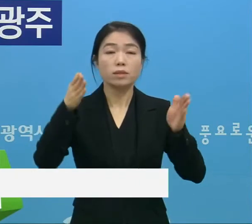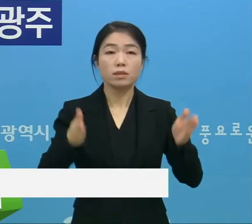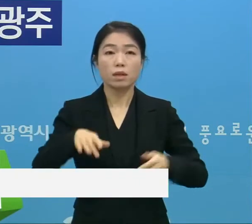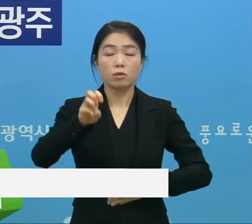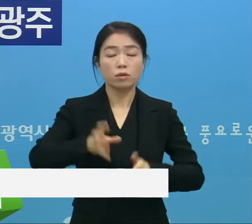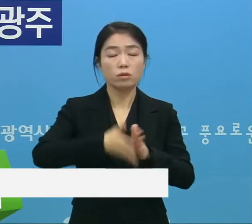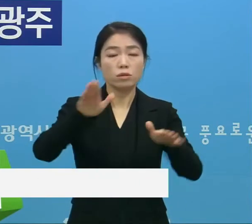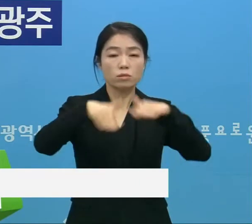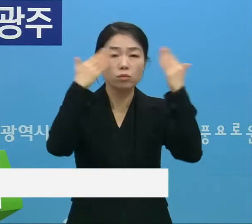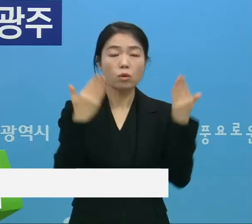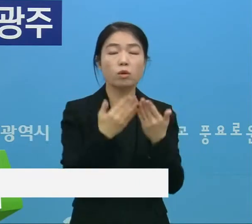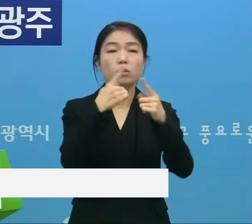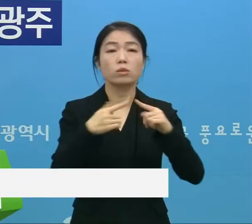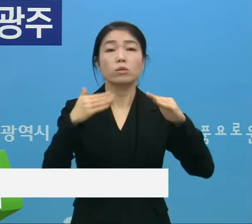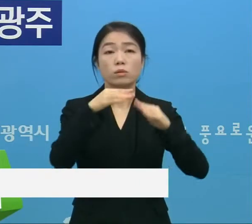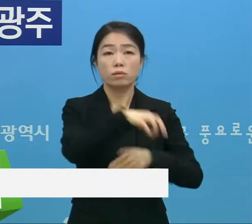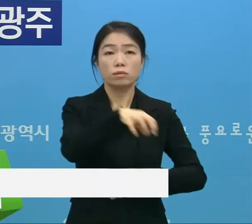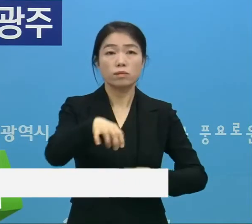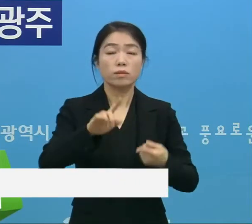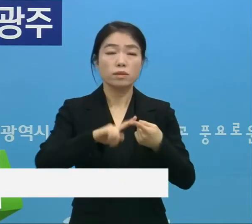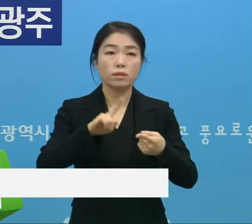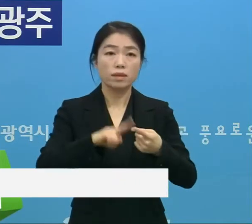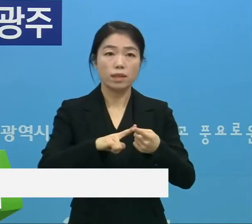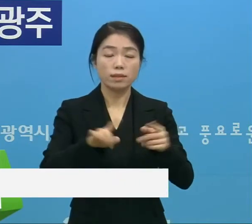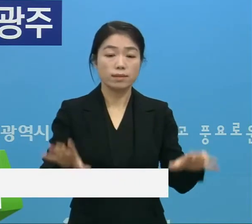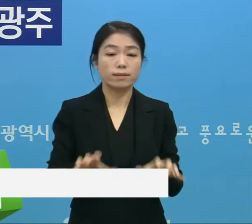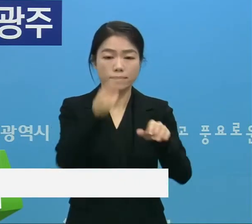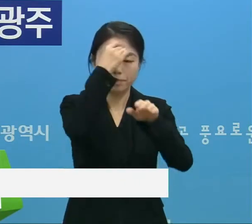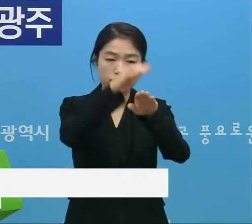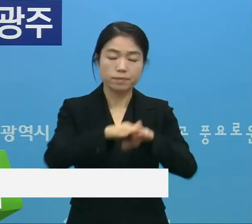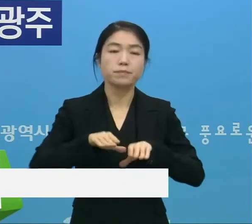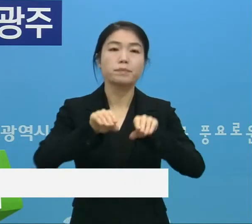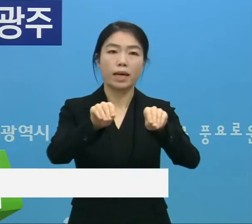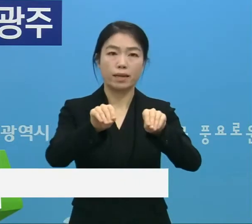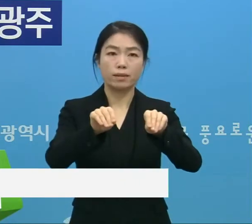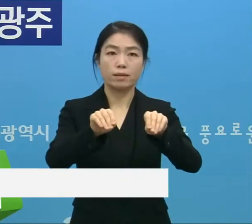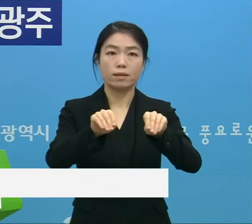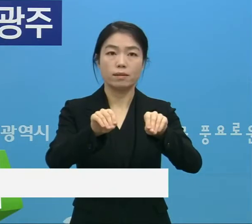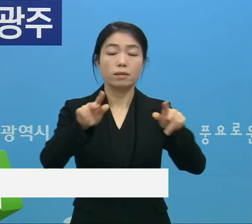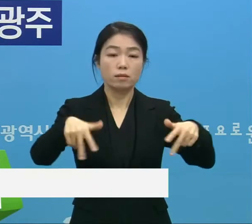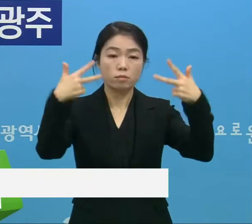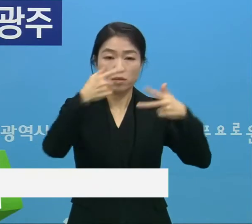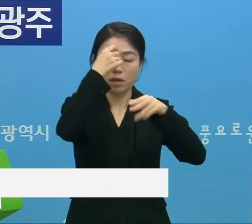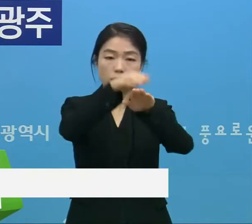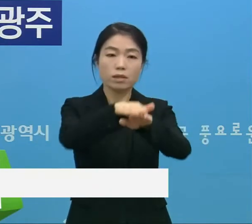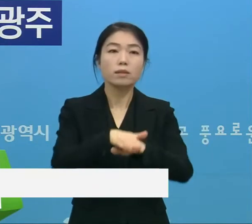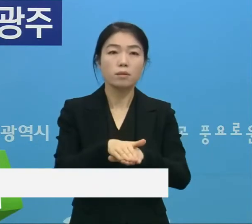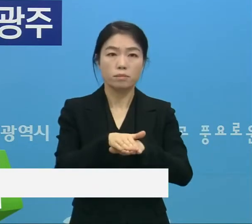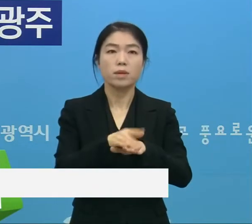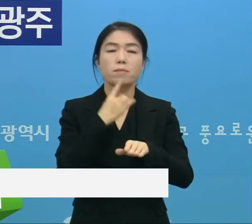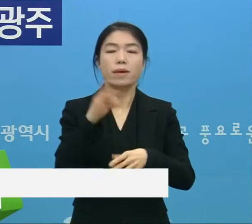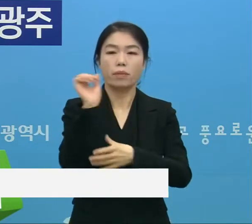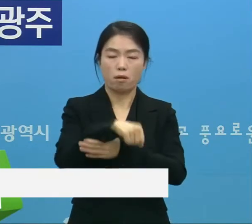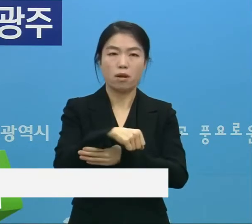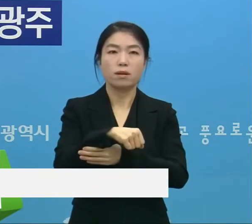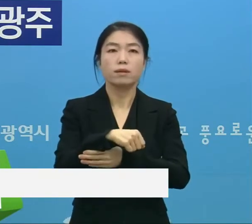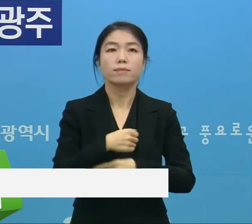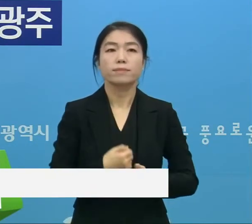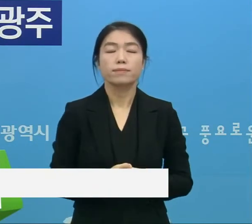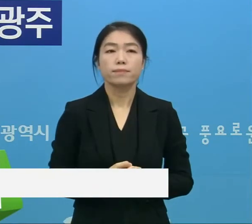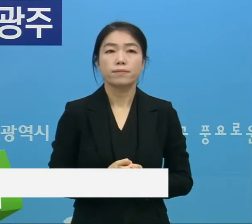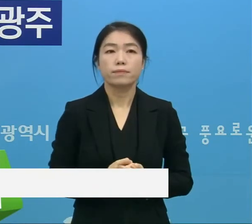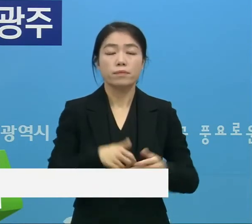강규시 내 모든 교회에 대해 대면 예배를 금지하고 비대면 온라인 예배로 전환합니다.